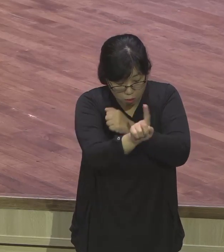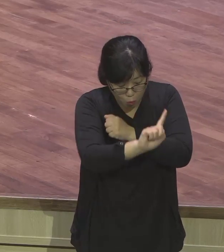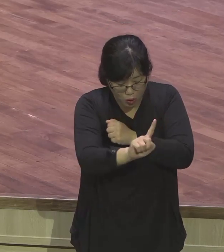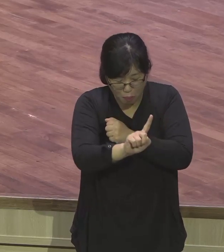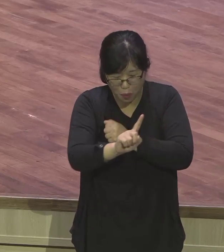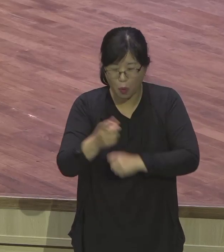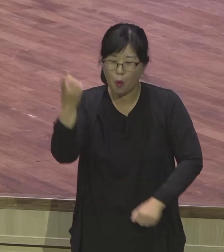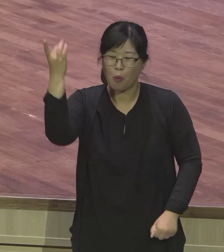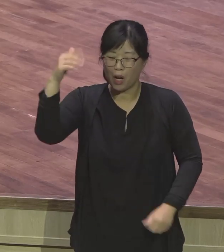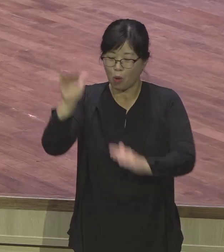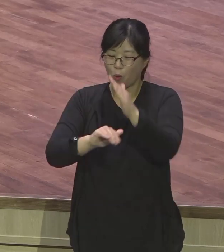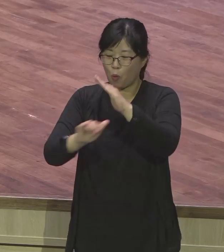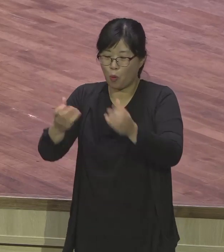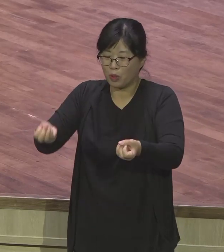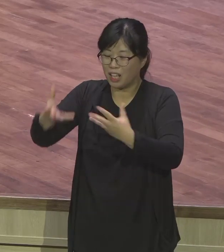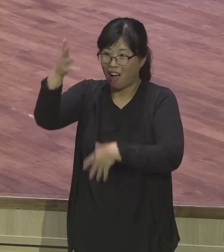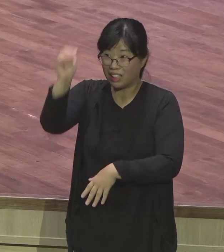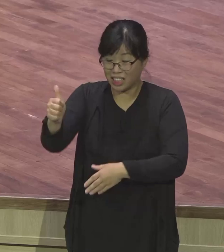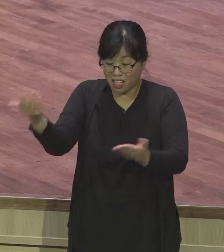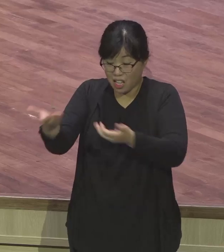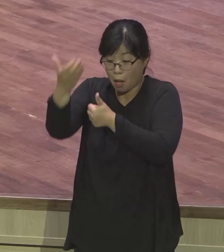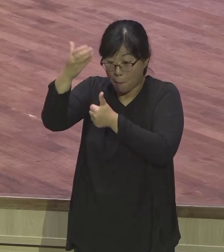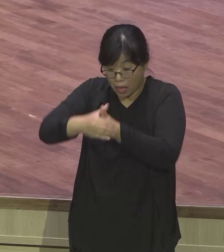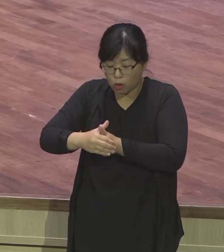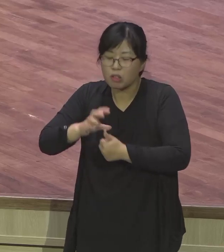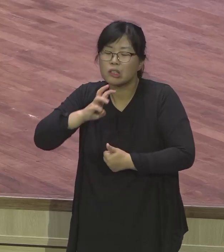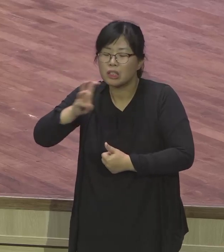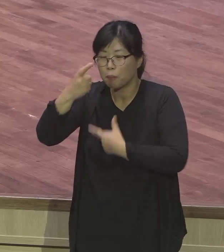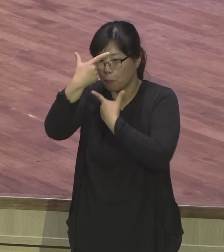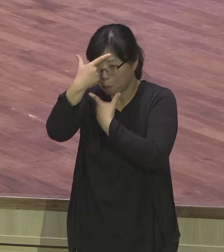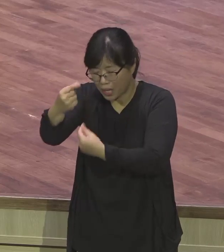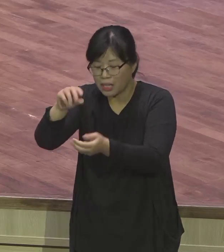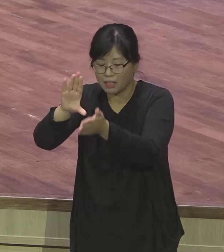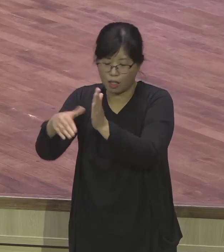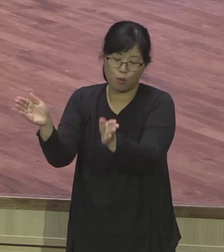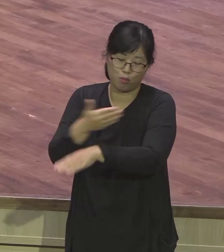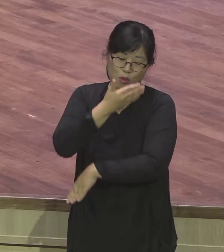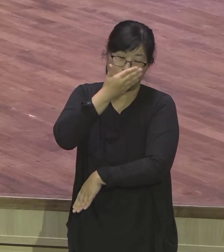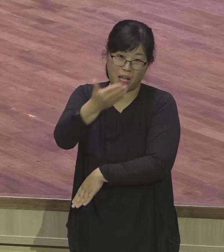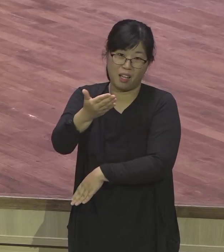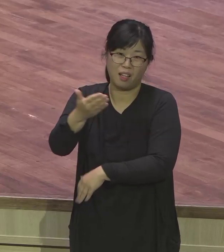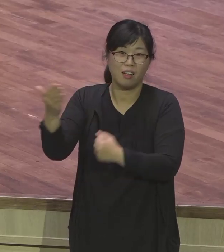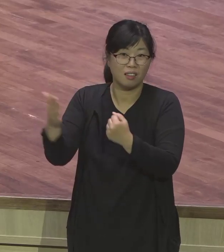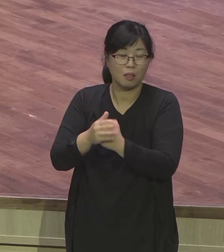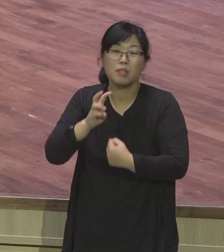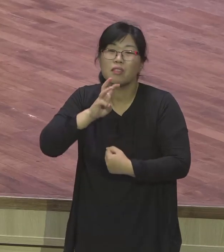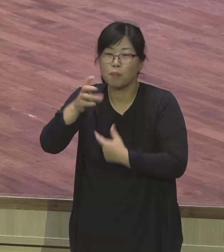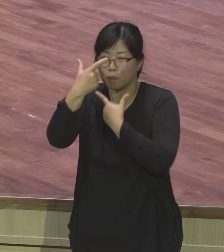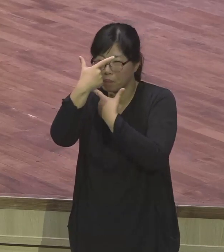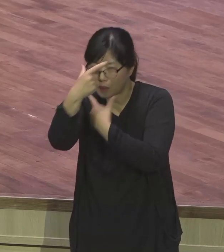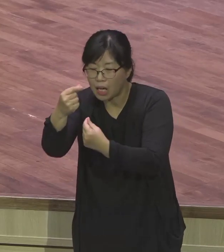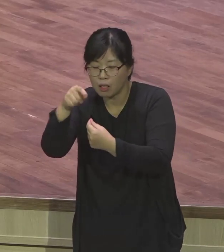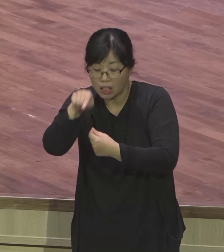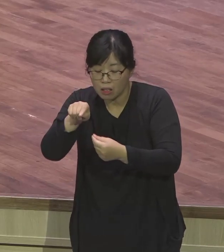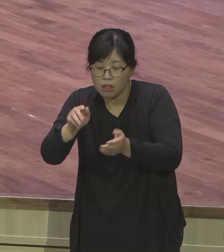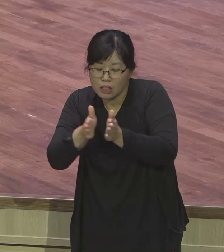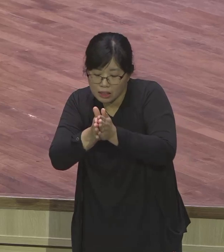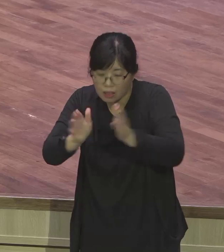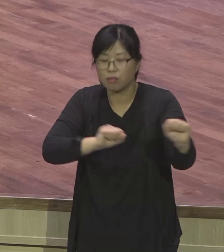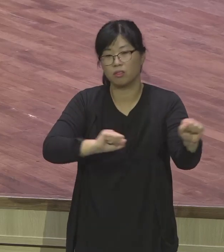있어요. 보세요. 요셉이 말이죠. 노예 생활을 하고 감옥 생활을 한다고 13년을